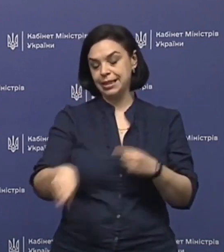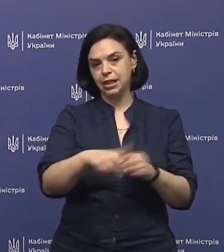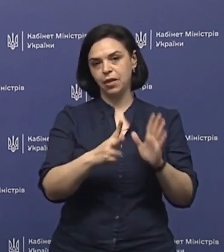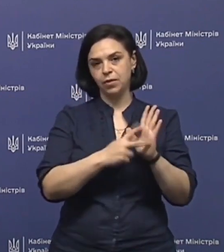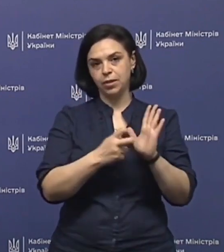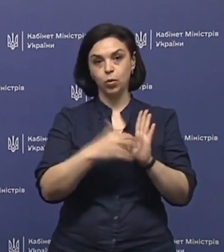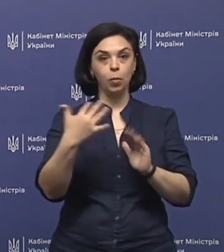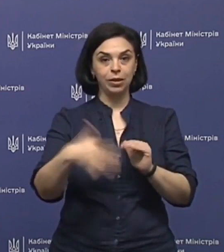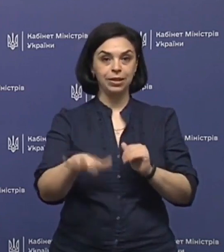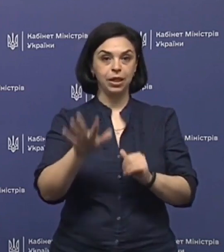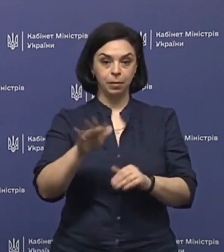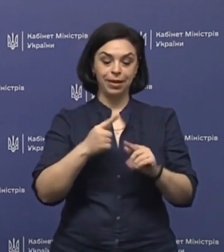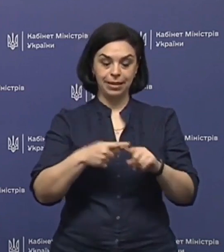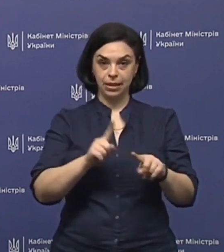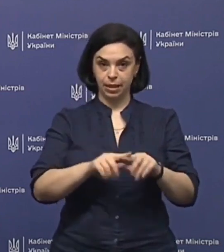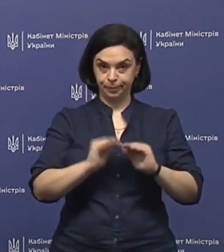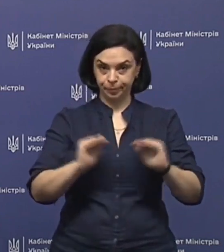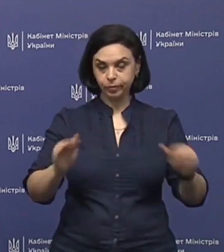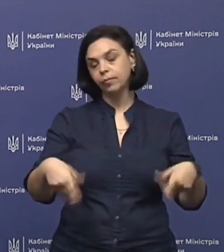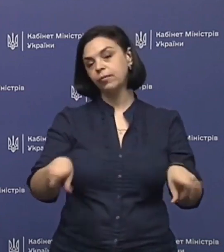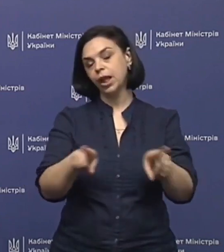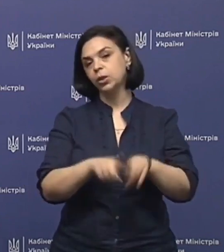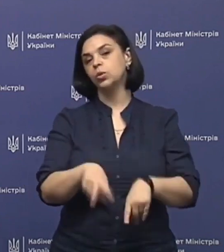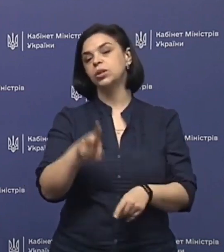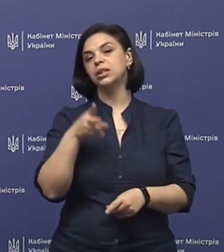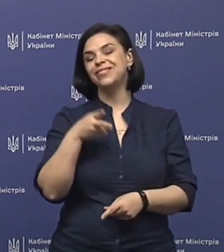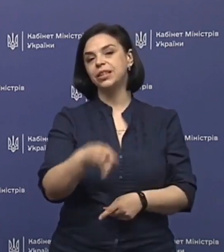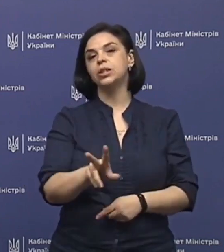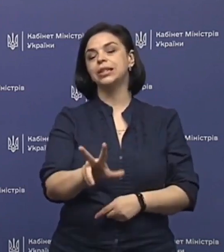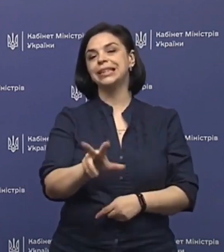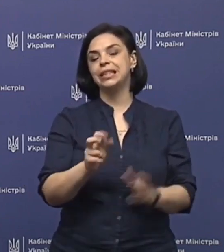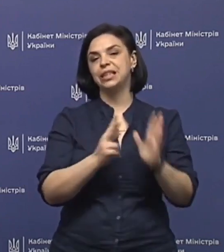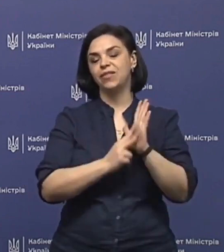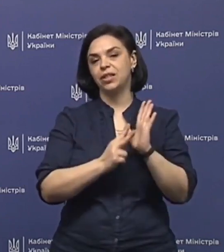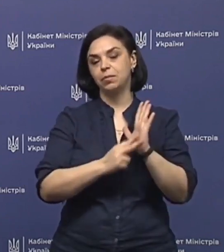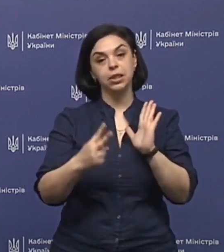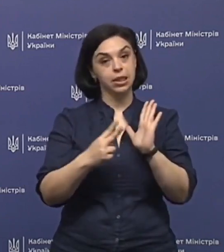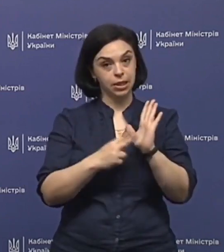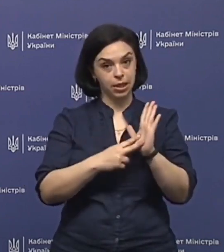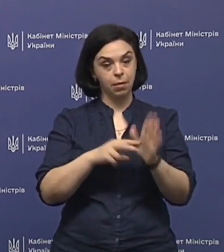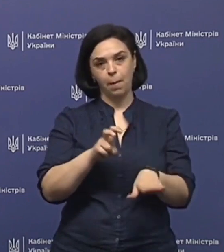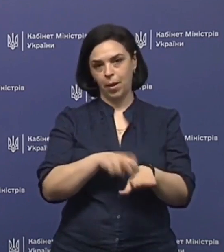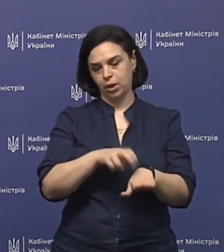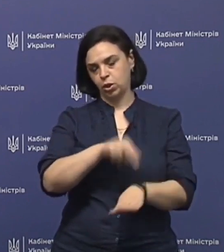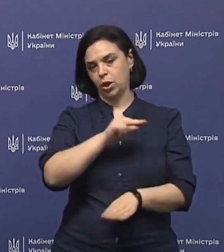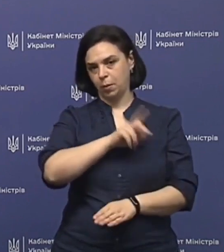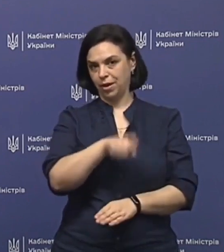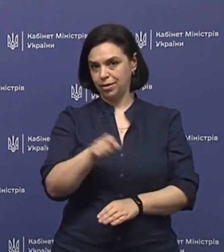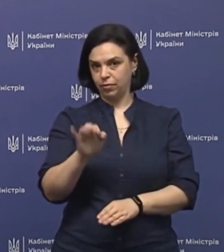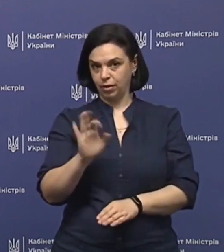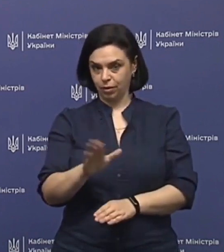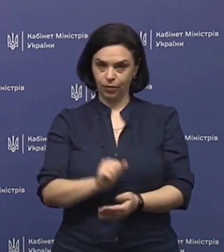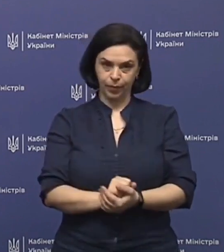855 дітей, а також 2387 медичних працівників.